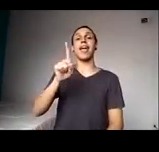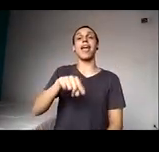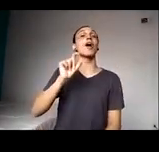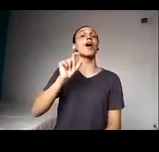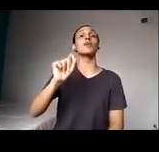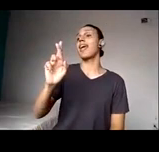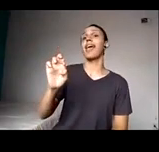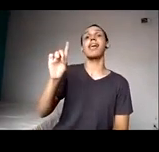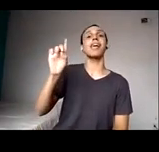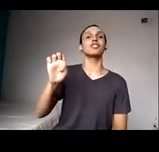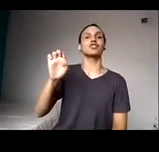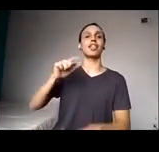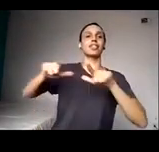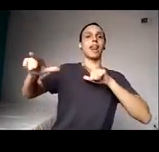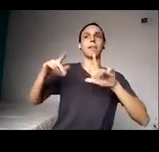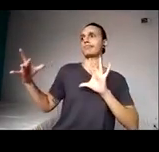trabalho em rede.